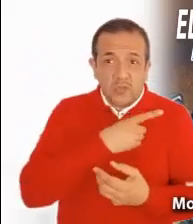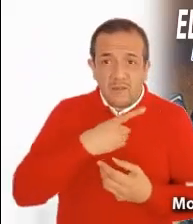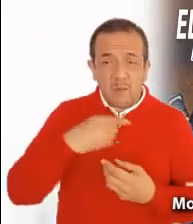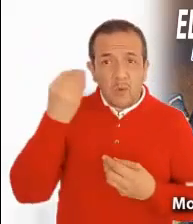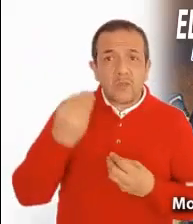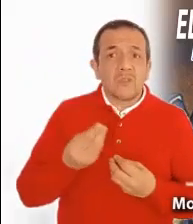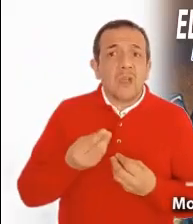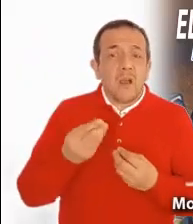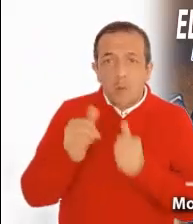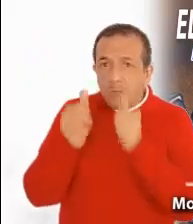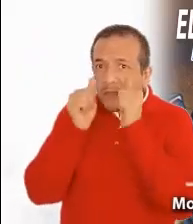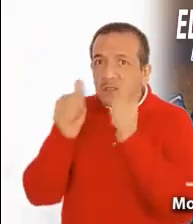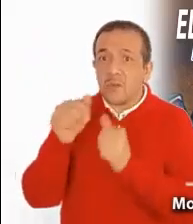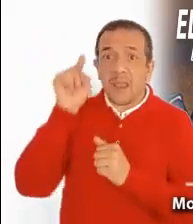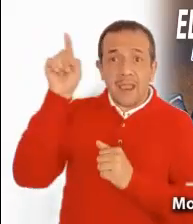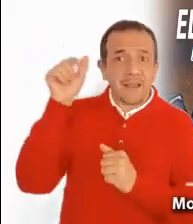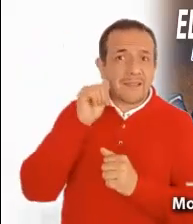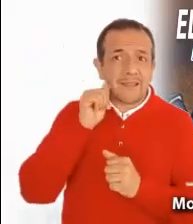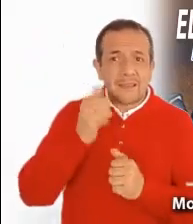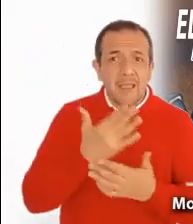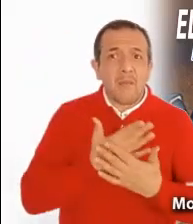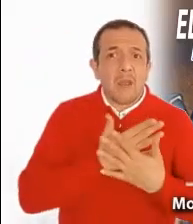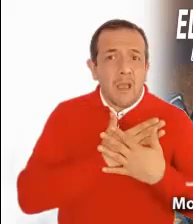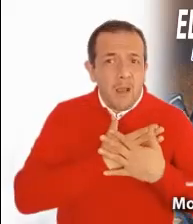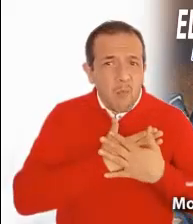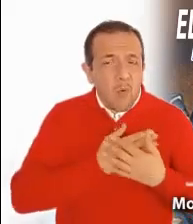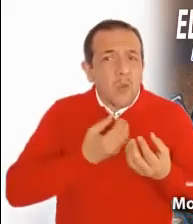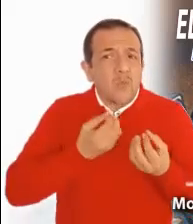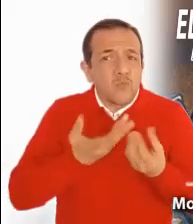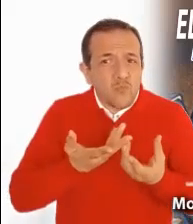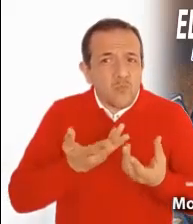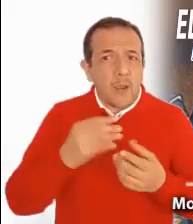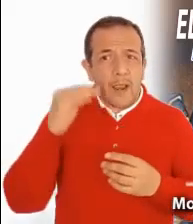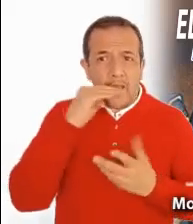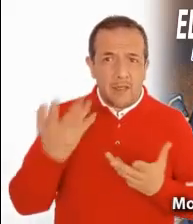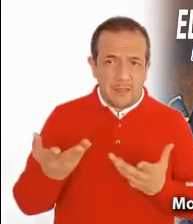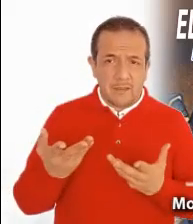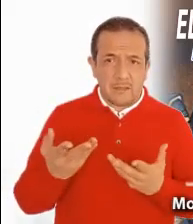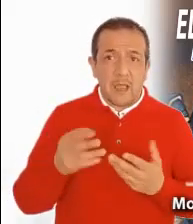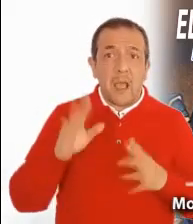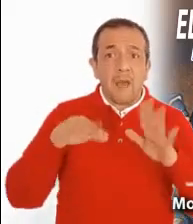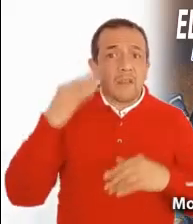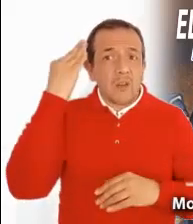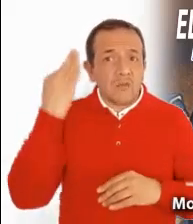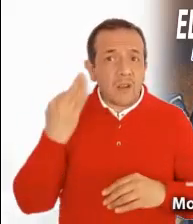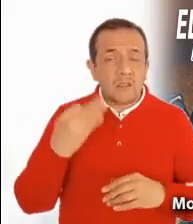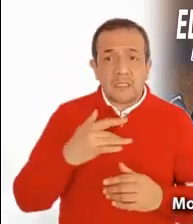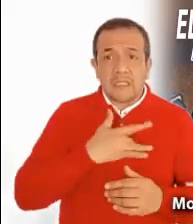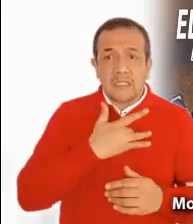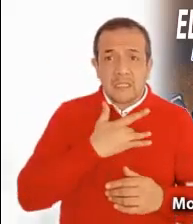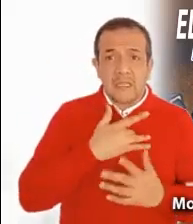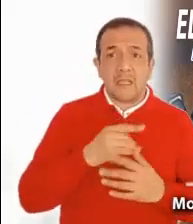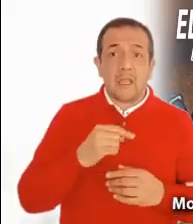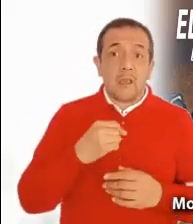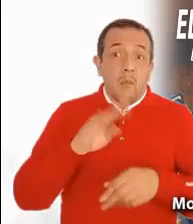lo ofrece gratuitamente. Los fariseos y quizás muchos de nosotros se sentían